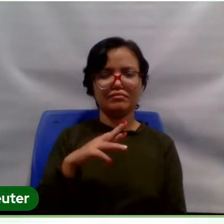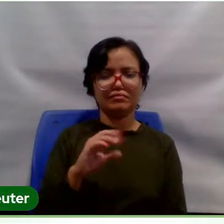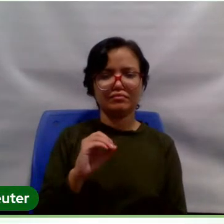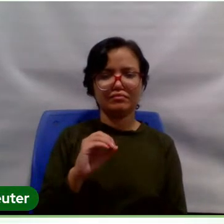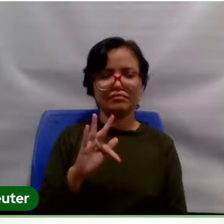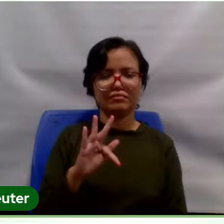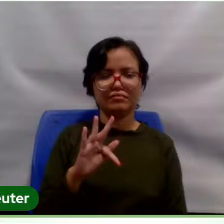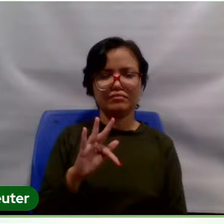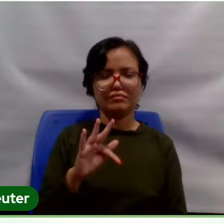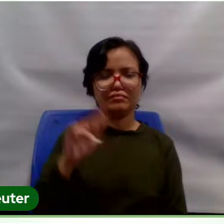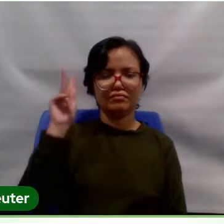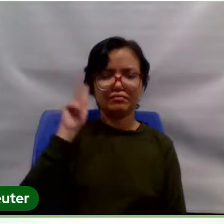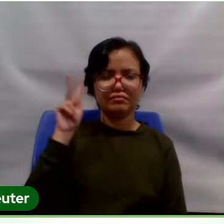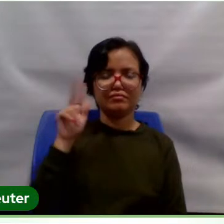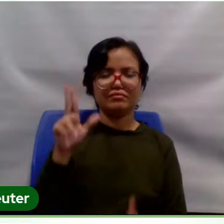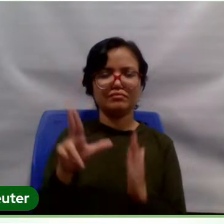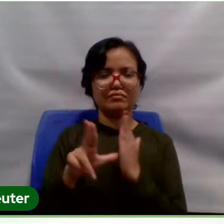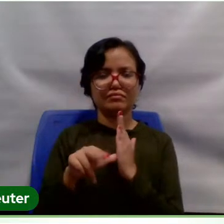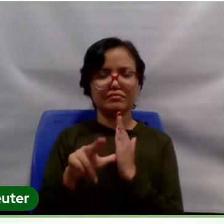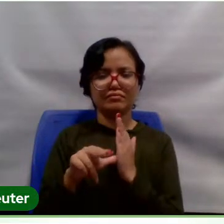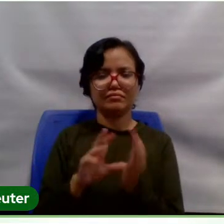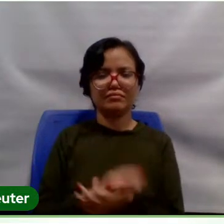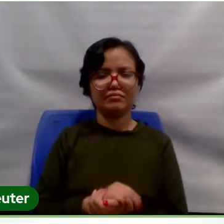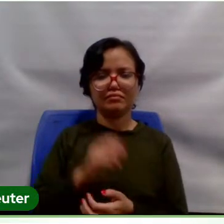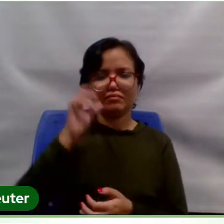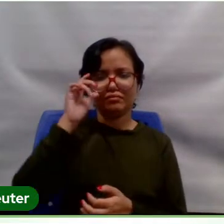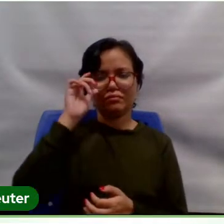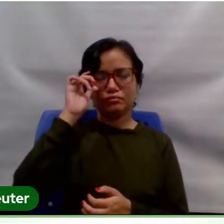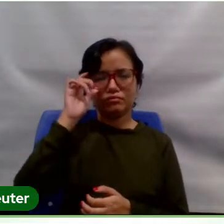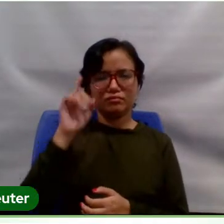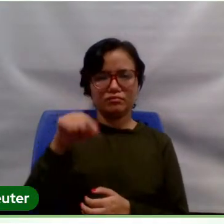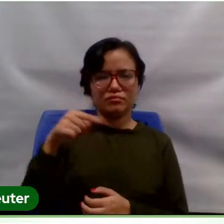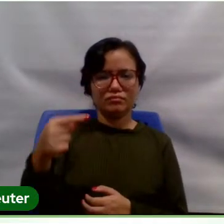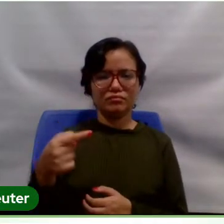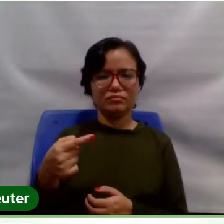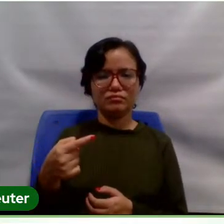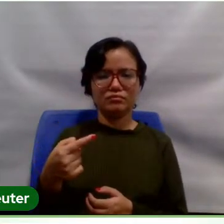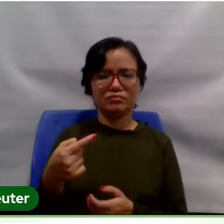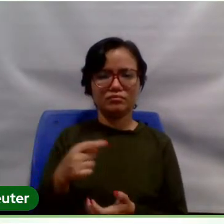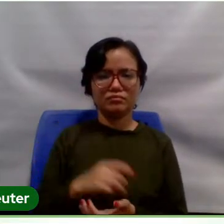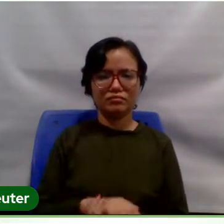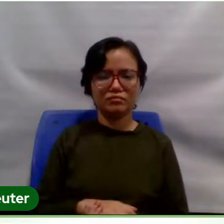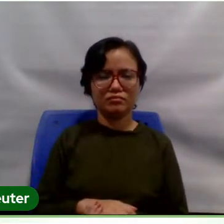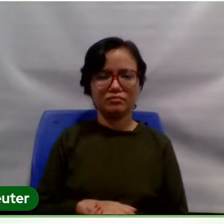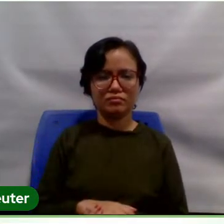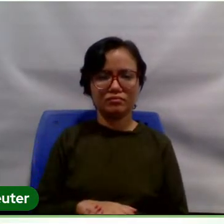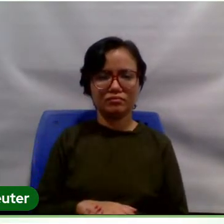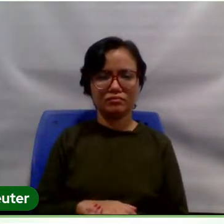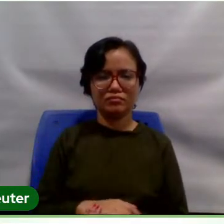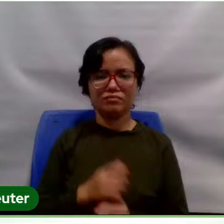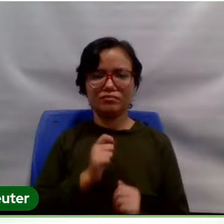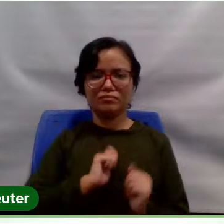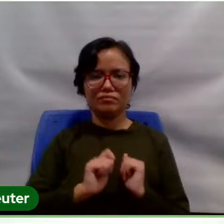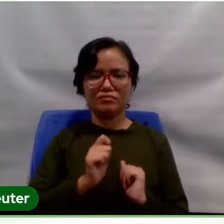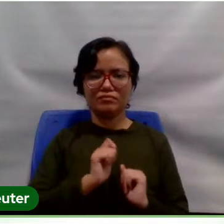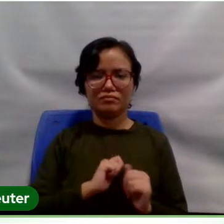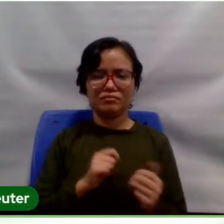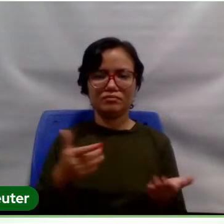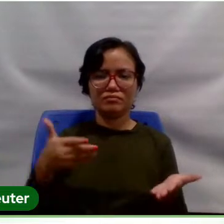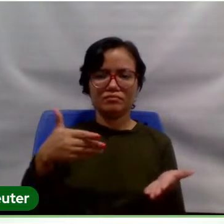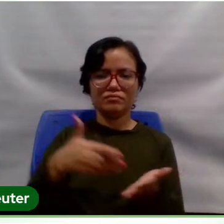na UFPA. Depois, uma coisa também me angustiava muito, ainda me angustia, o